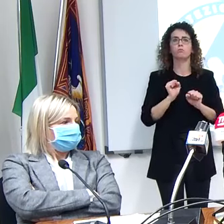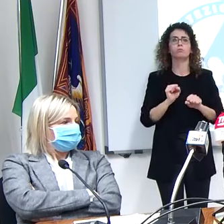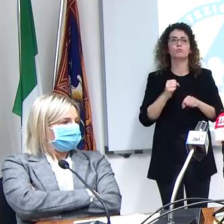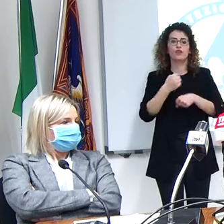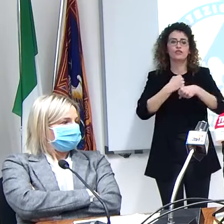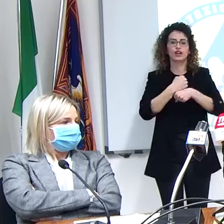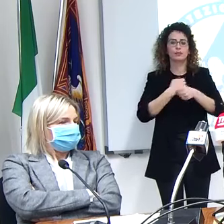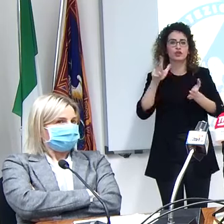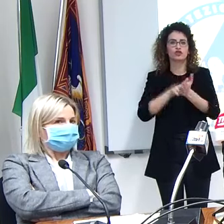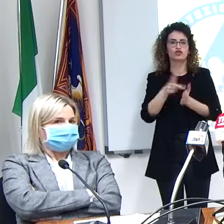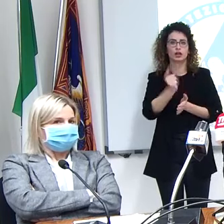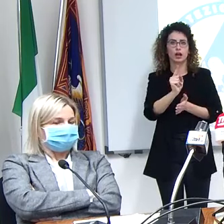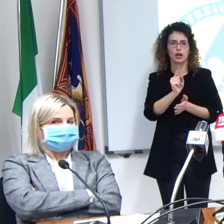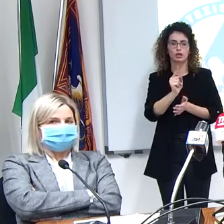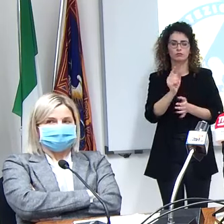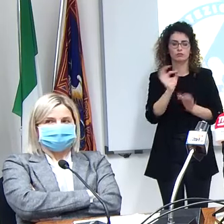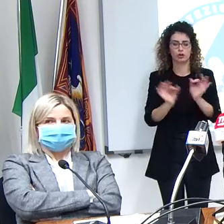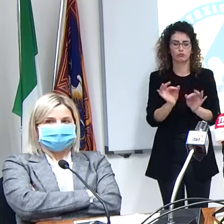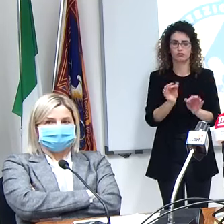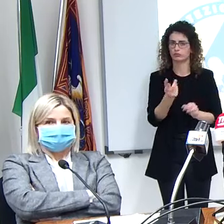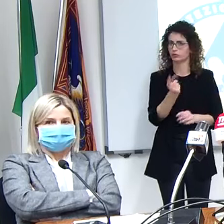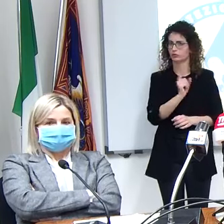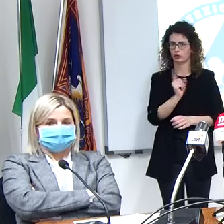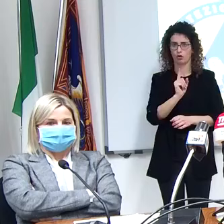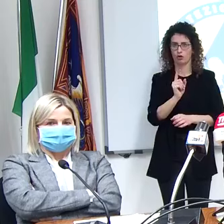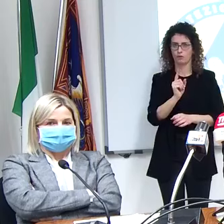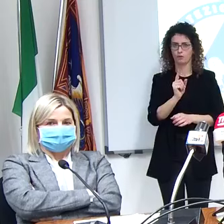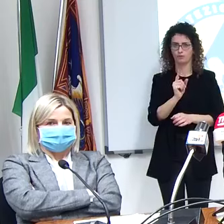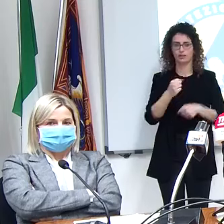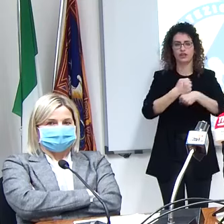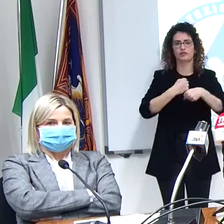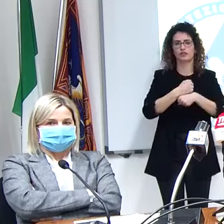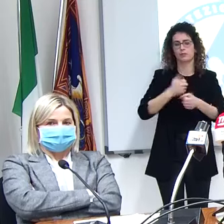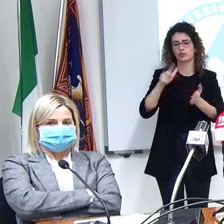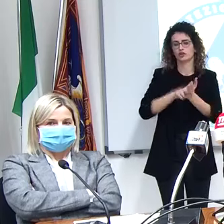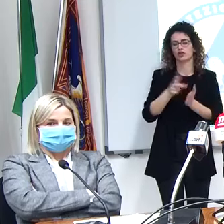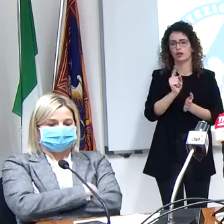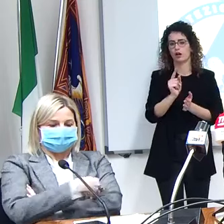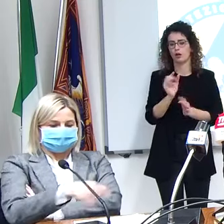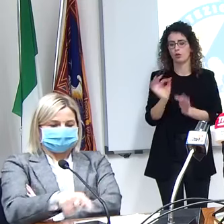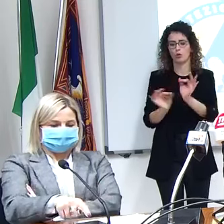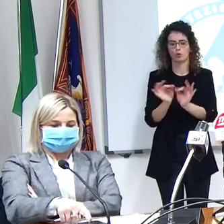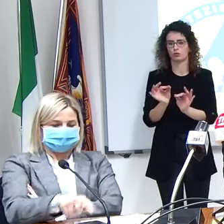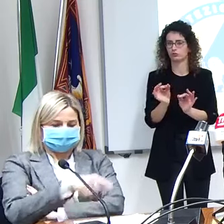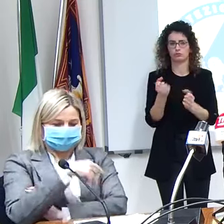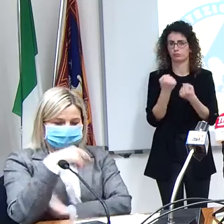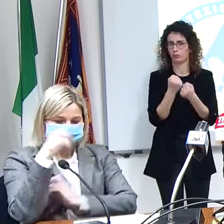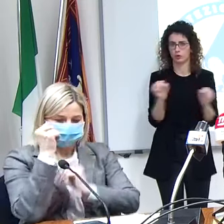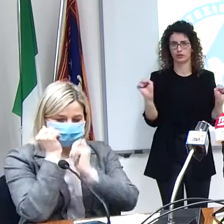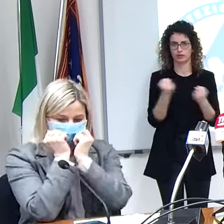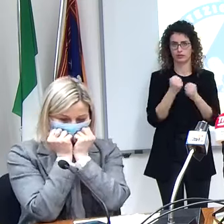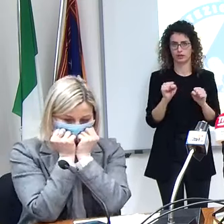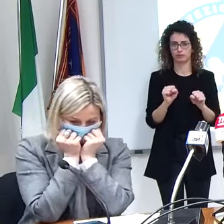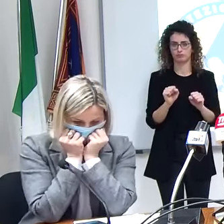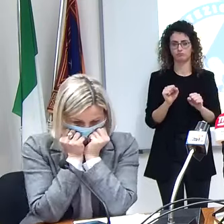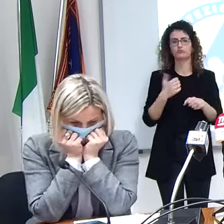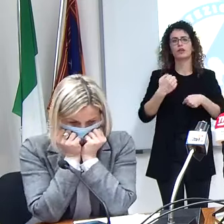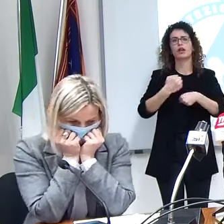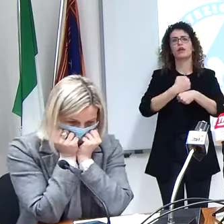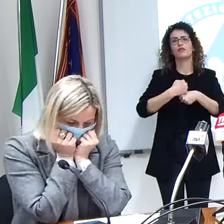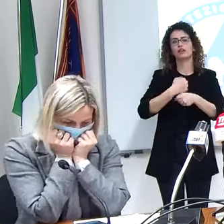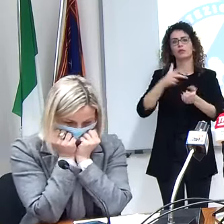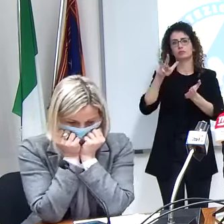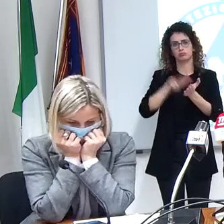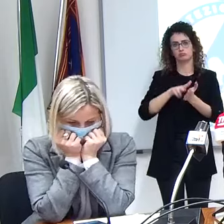autorizzati quindi un farmaco che non è autorizzato che non c'è che non è in commercio non si può utilizzare tutti gli altri farmaci possono